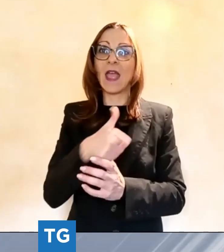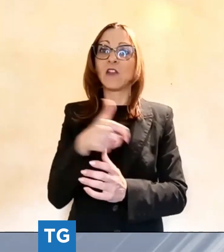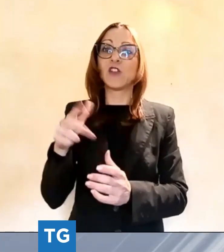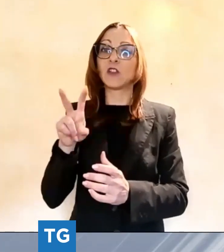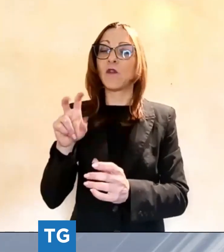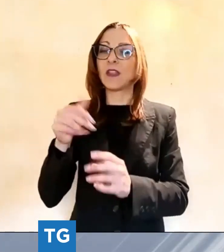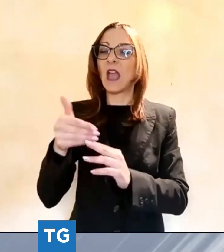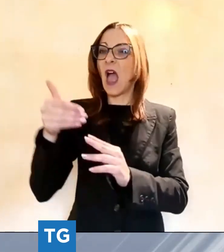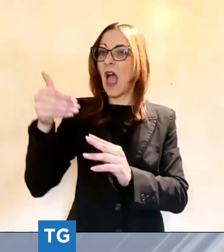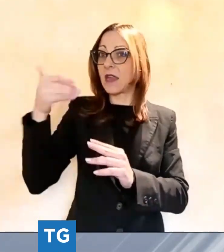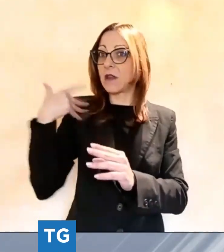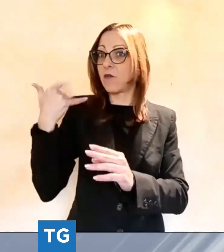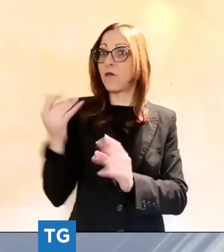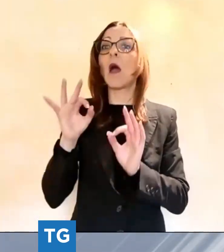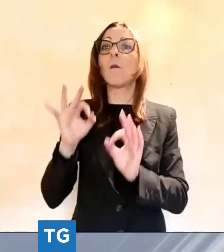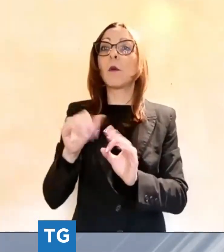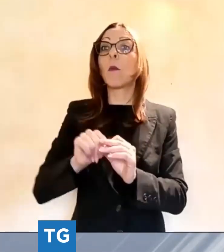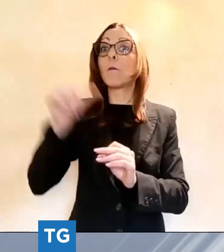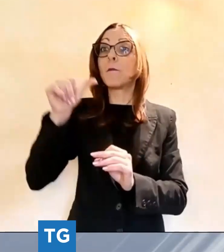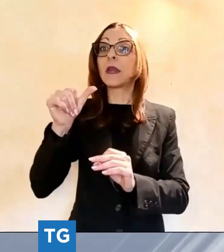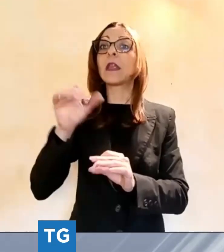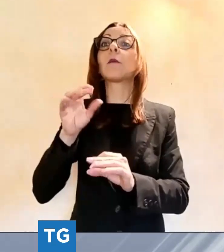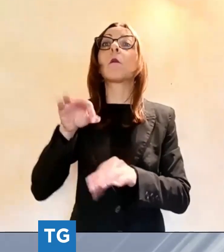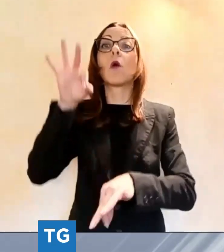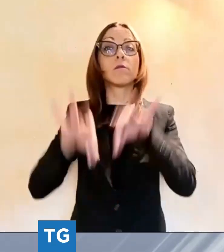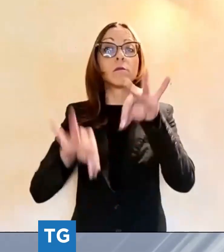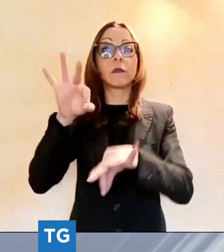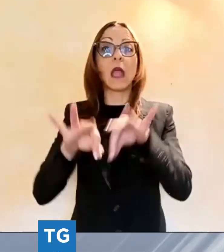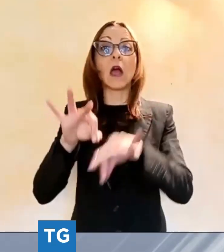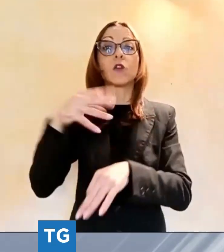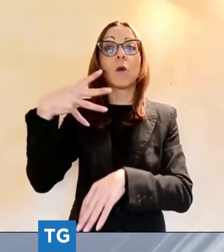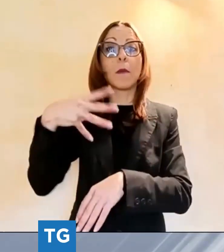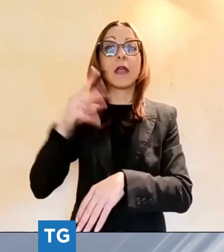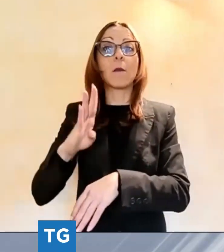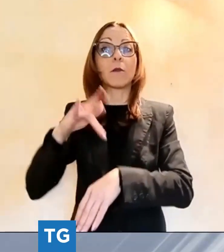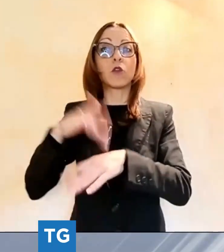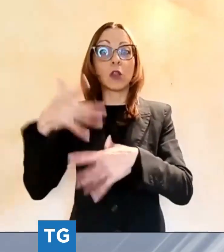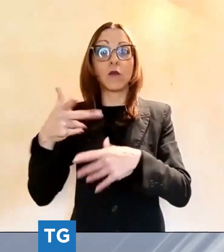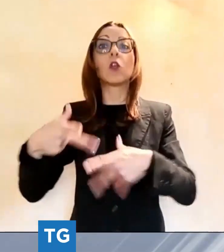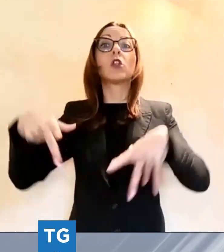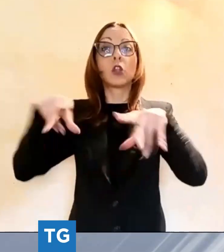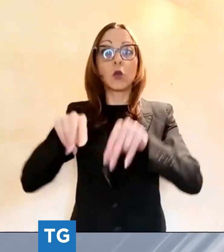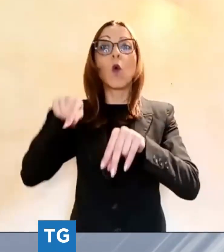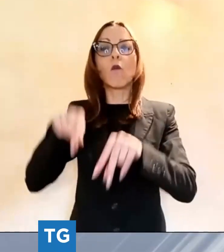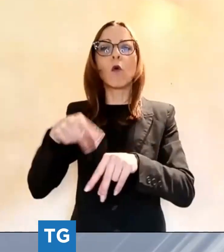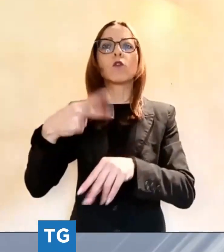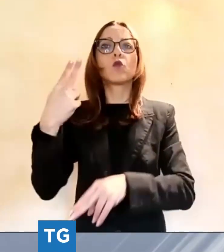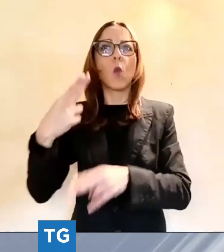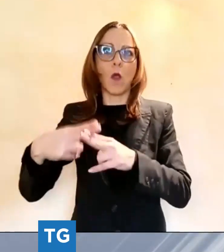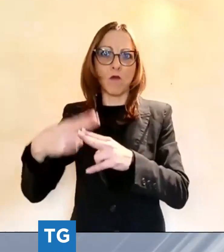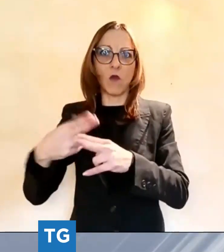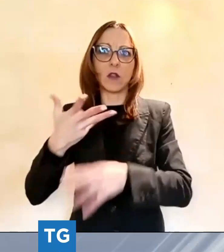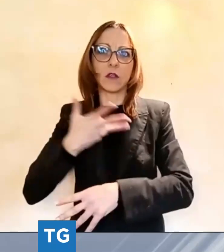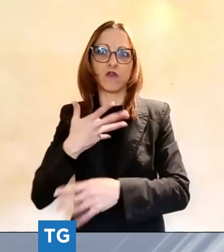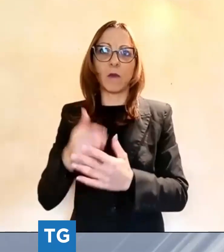Butterfly. L'edizione numero 70 del Festival di Torre del Lago assume un significato particolare perché coincide